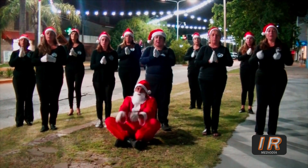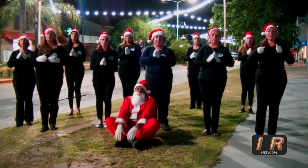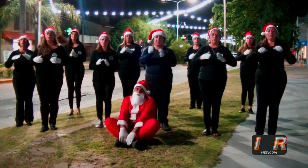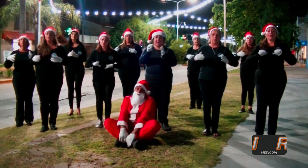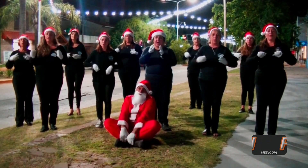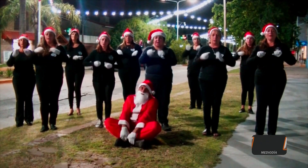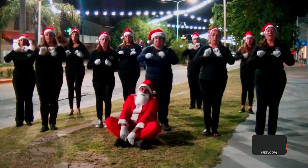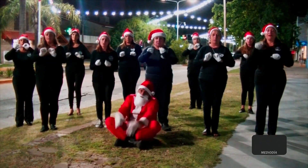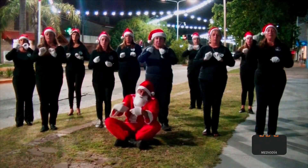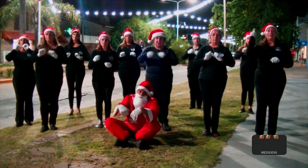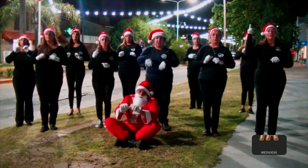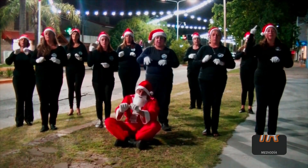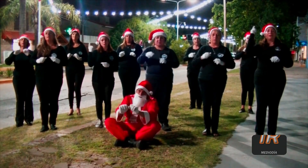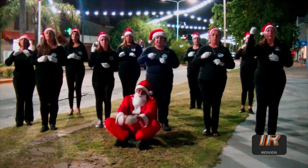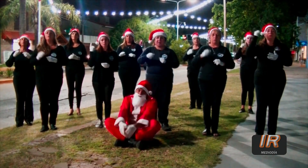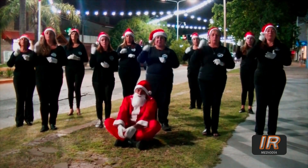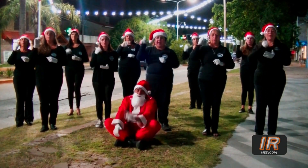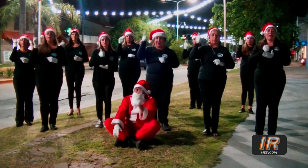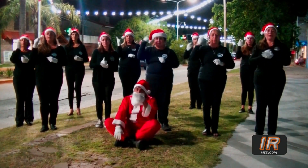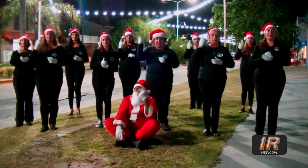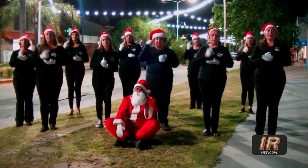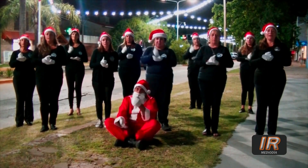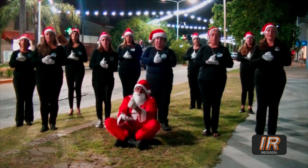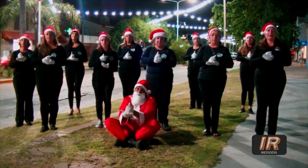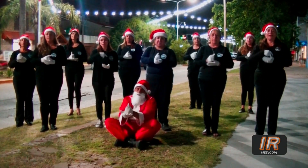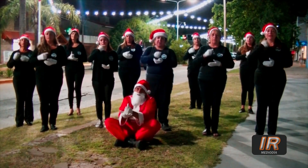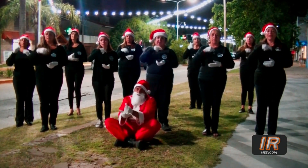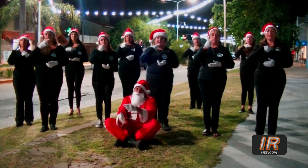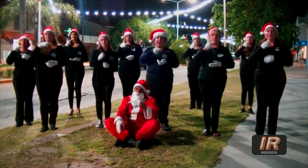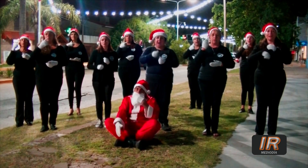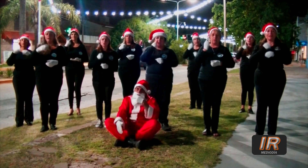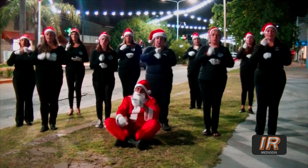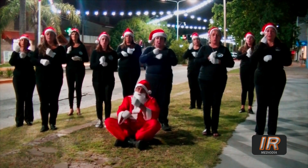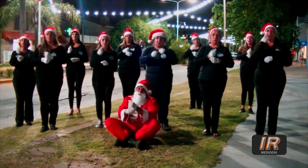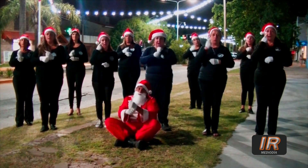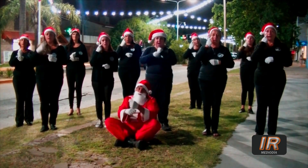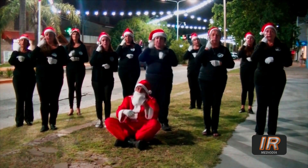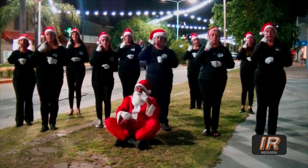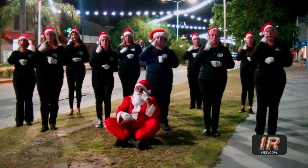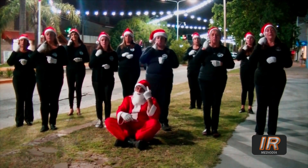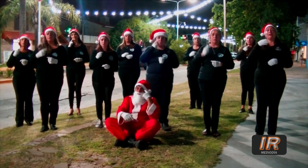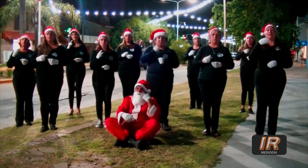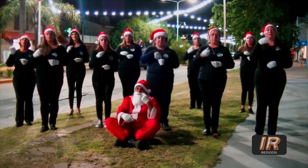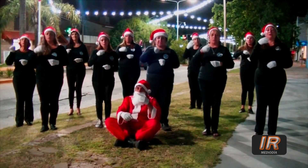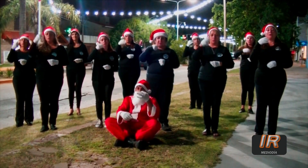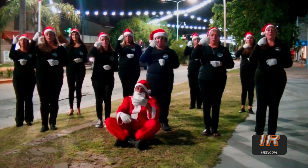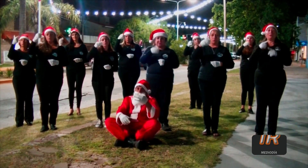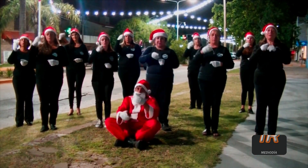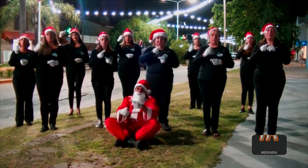juntos encontrar. La mesa compartir, reír hasta llorar, brindar